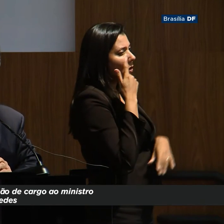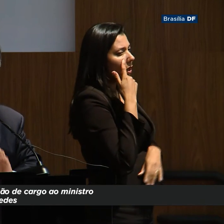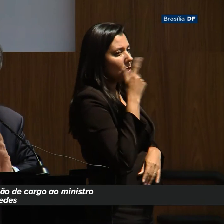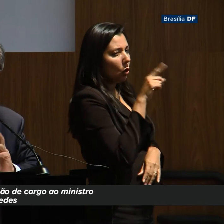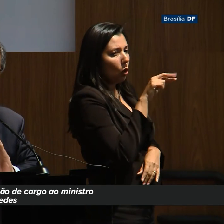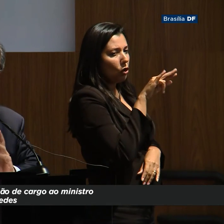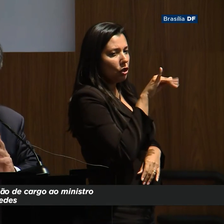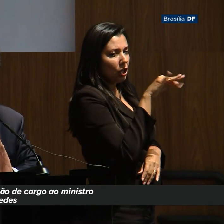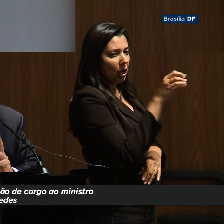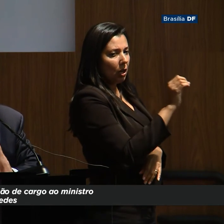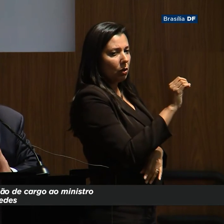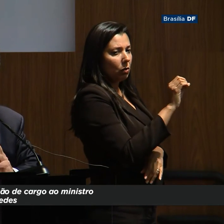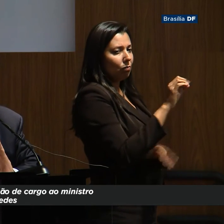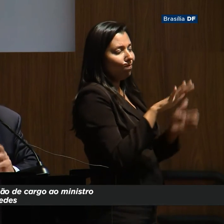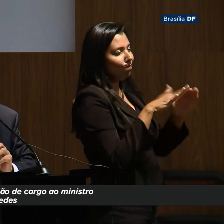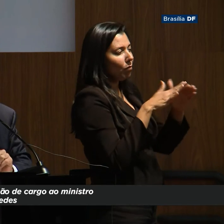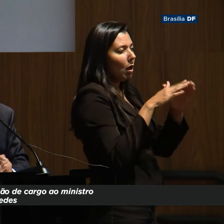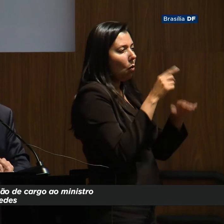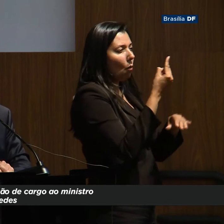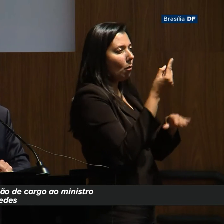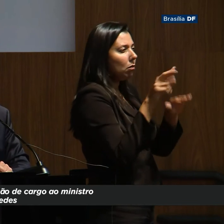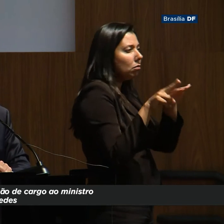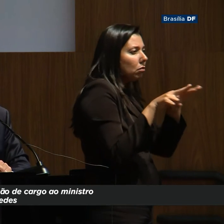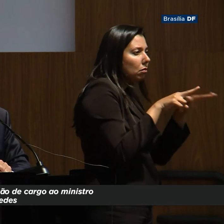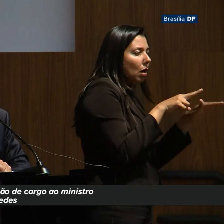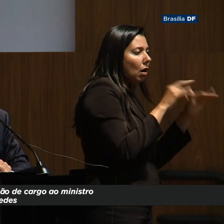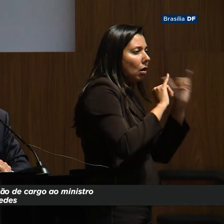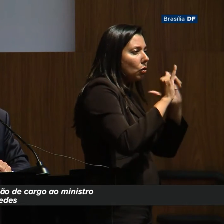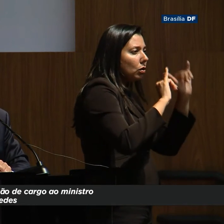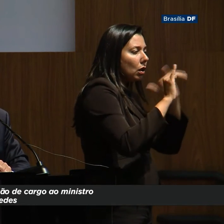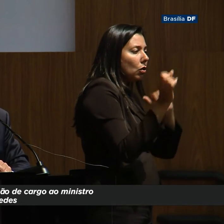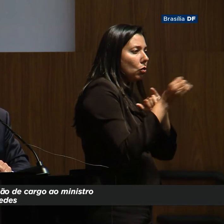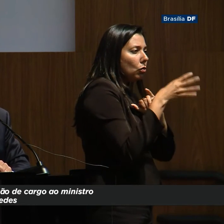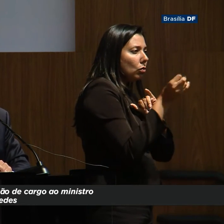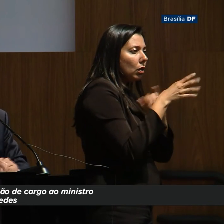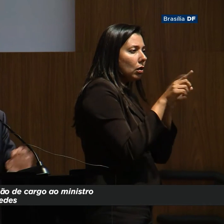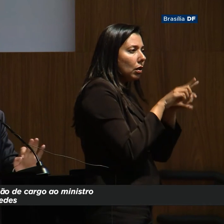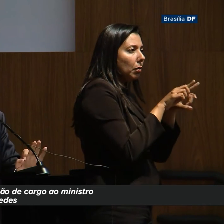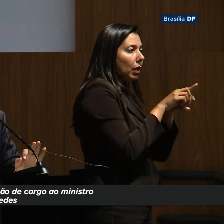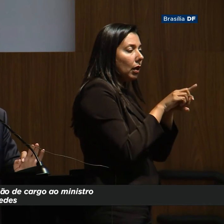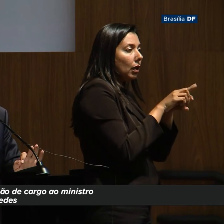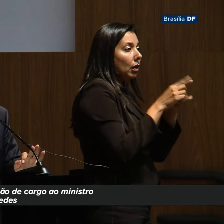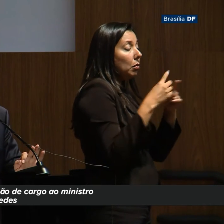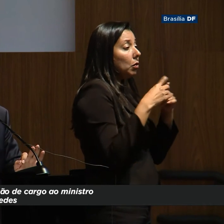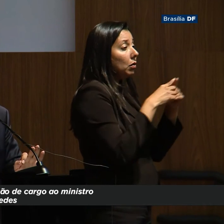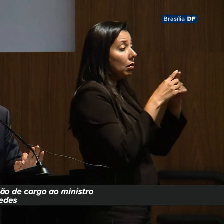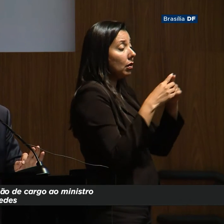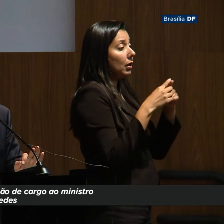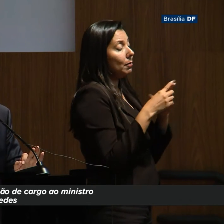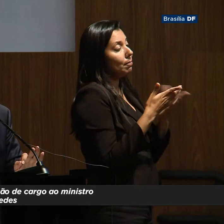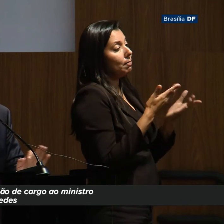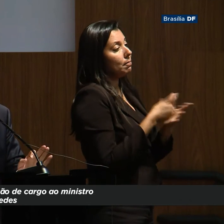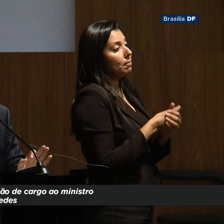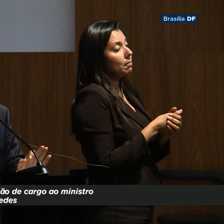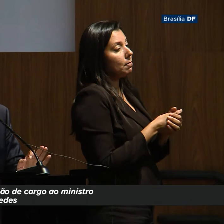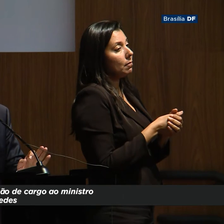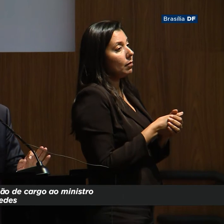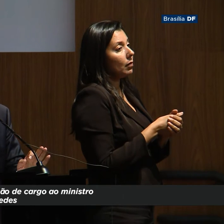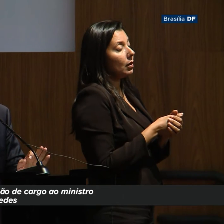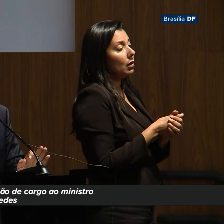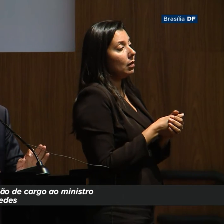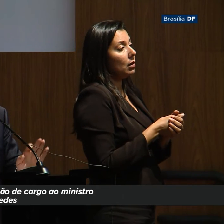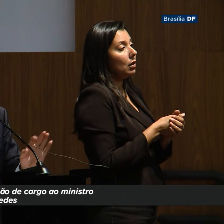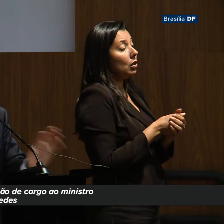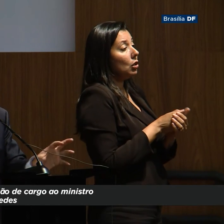Marinho, eu vou supor que, de repente, em uma semana, ele está anunciando novidade sobre isso. É uma infraconstitucionalzinha, só que